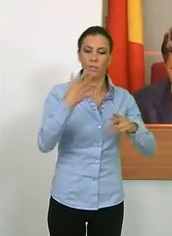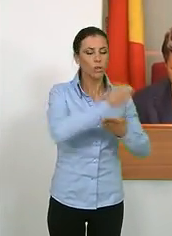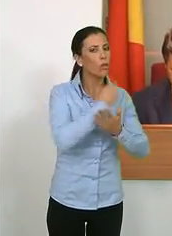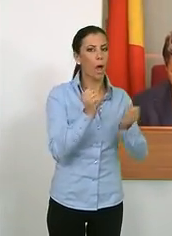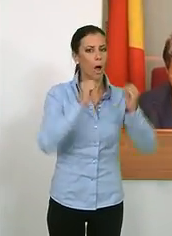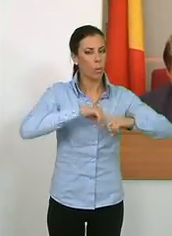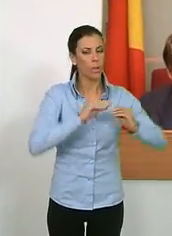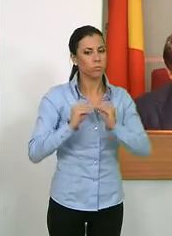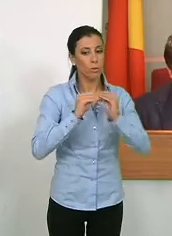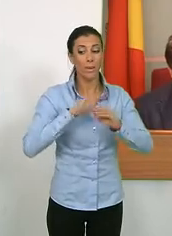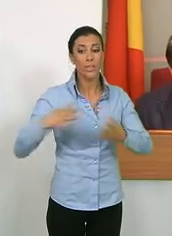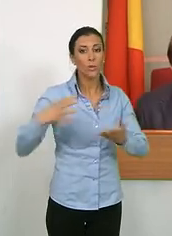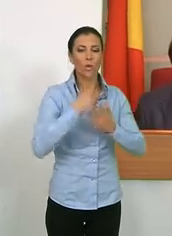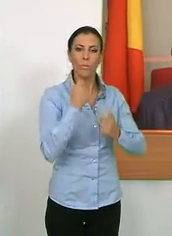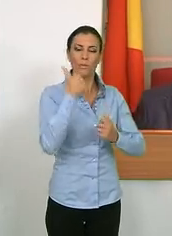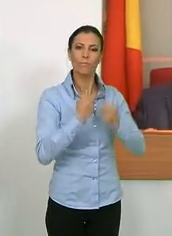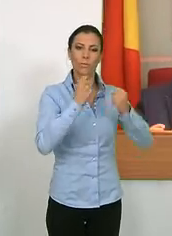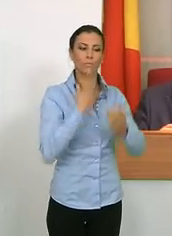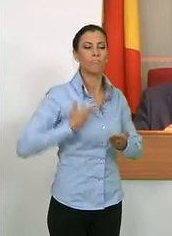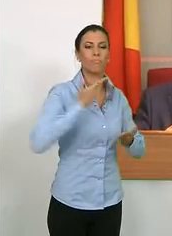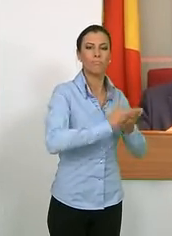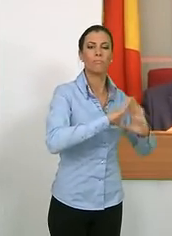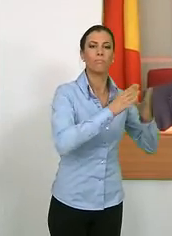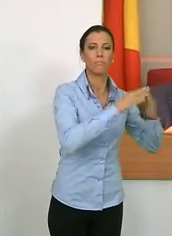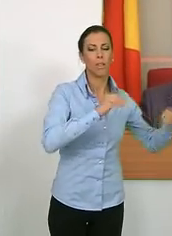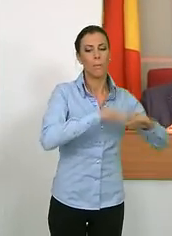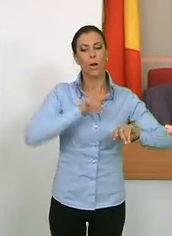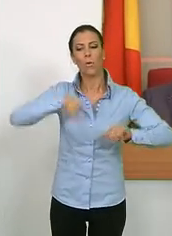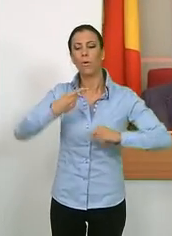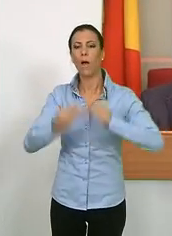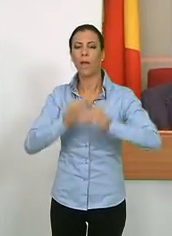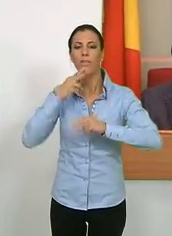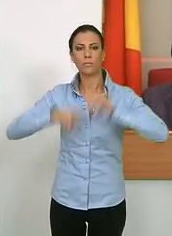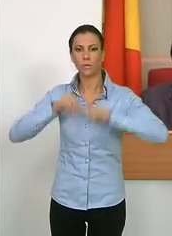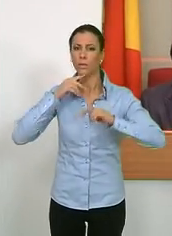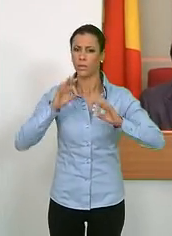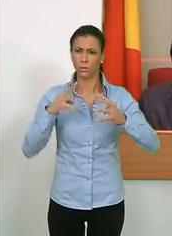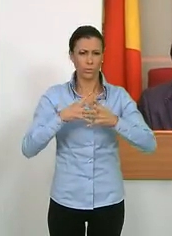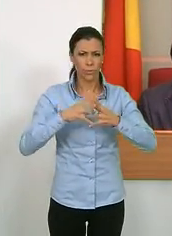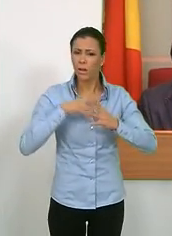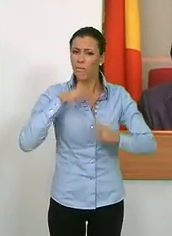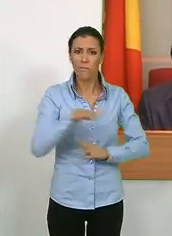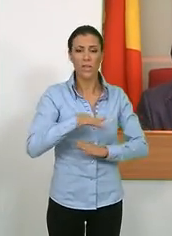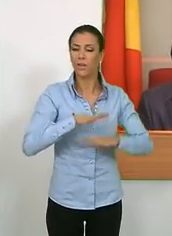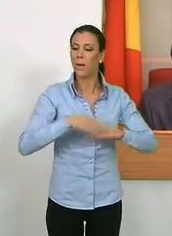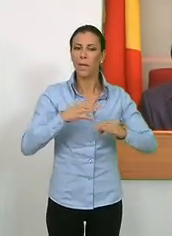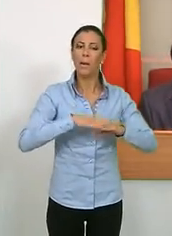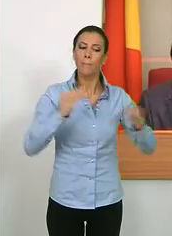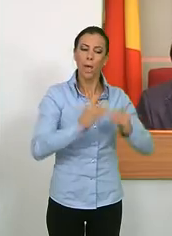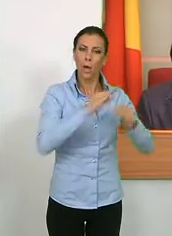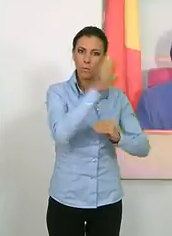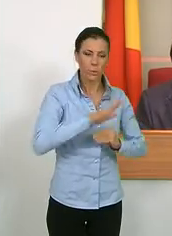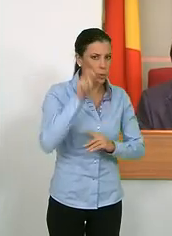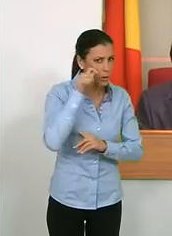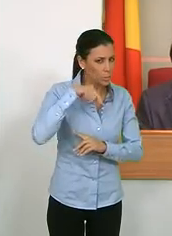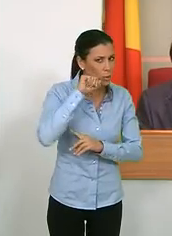pedir a la Junta que inicie la obra de esta infraestructura básica para el desarrollo de motril, la imagen